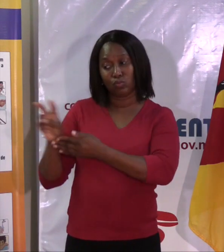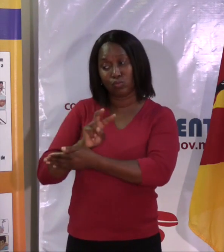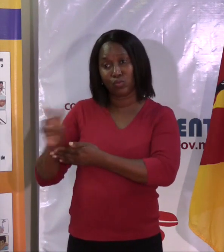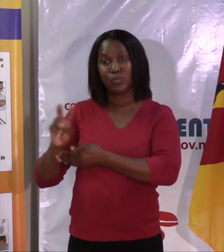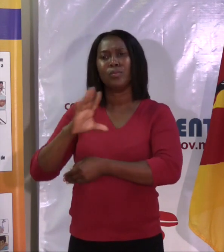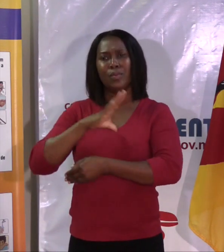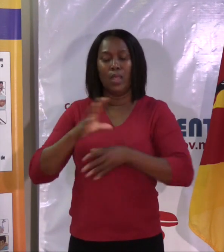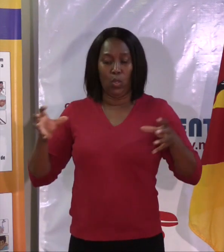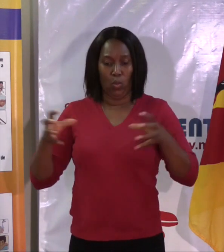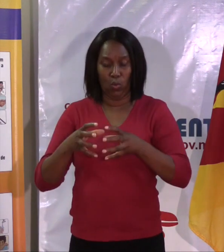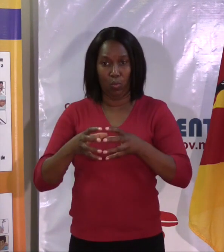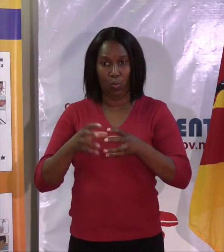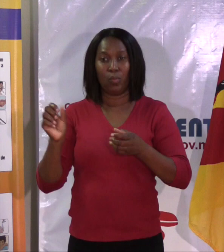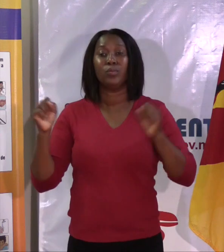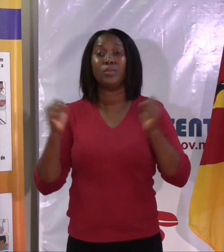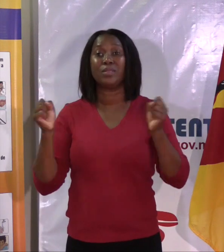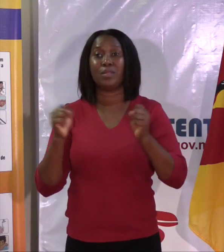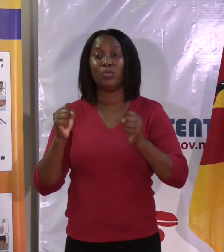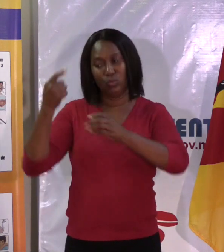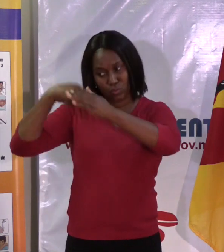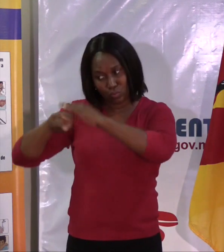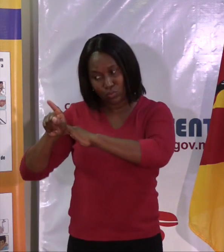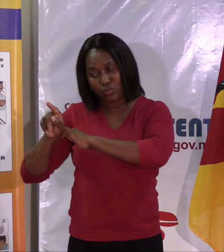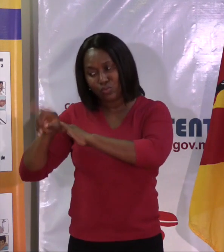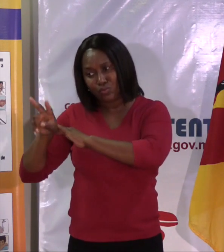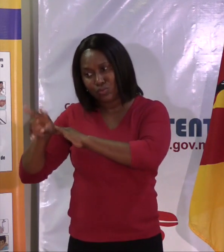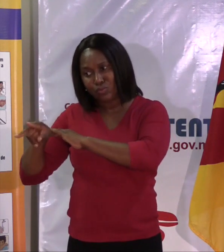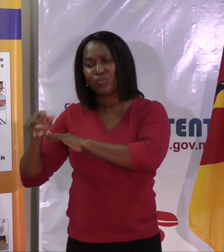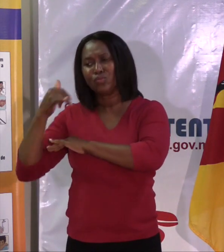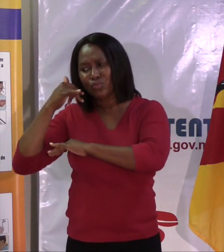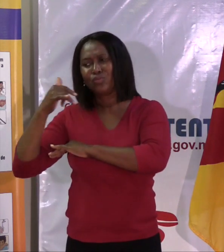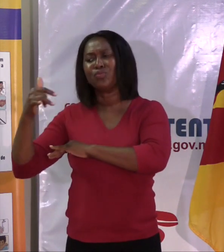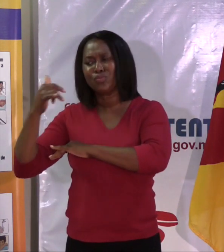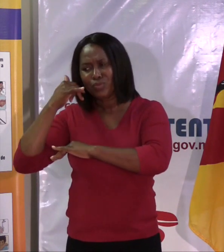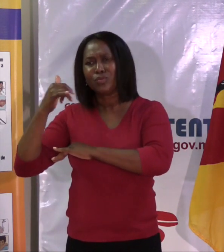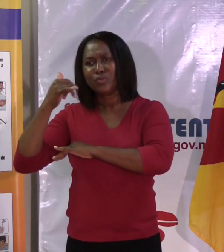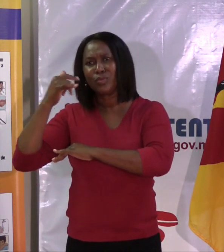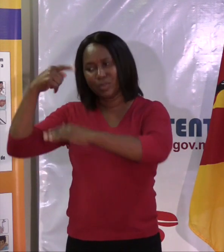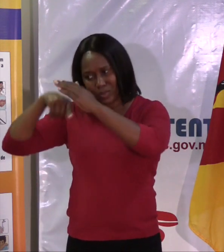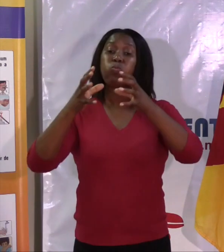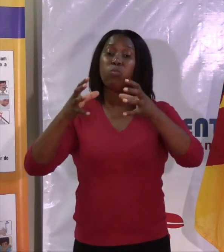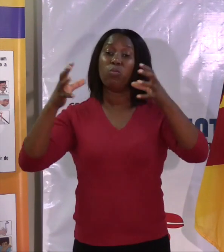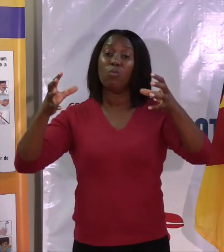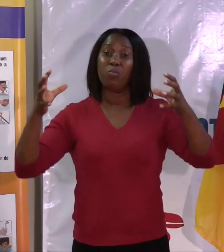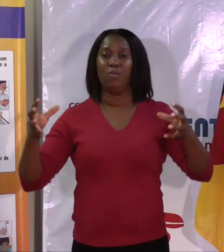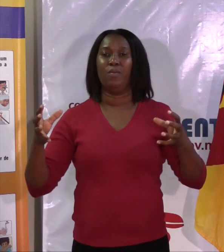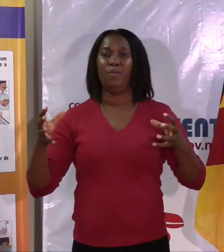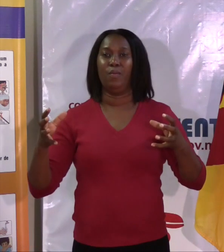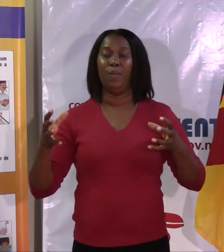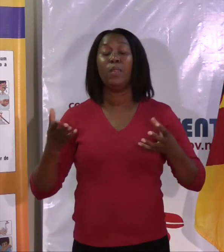que fazem as visitas, falam com as pessoas no telefone e visitam nas suas casas. E, com isto, gostaria de